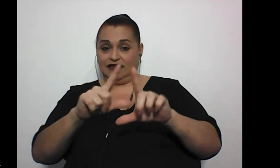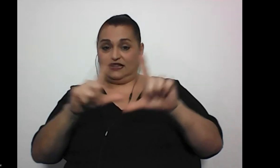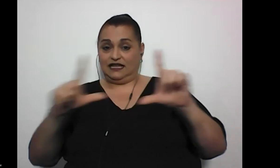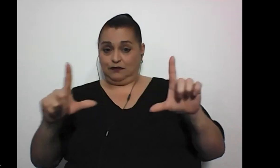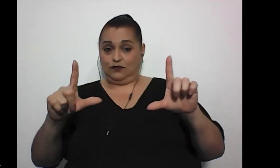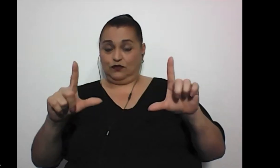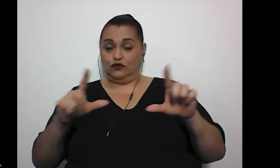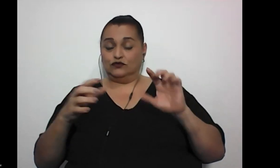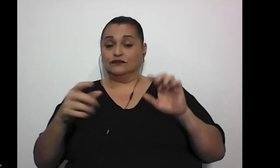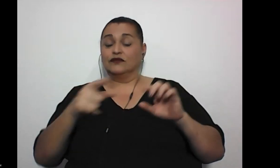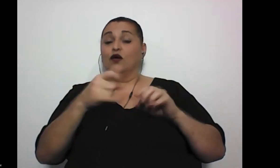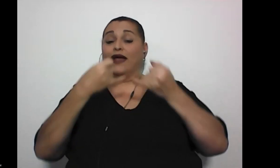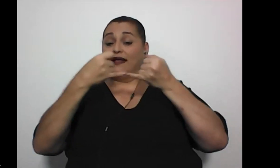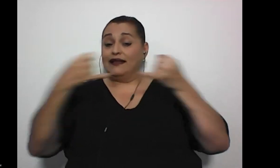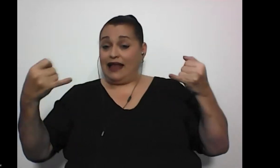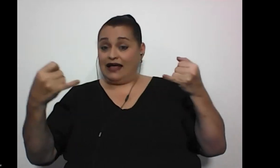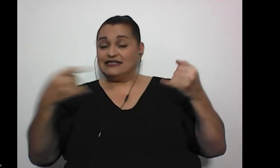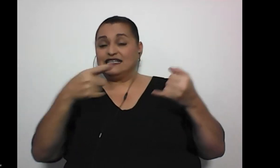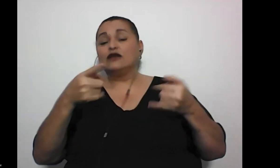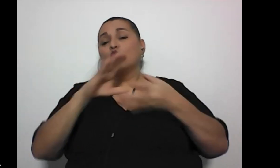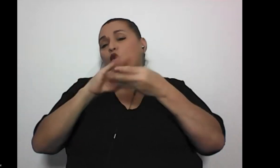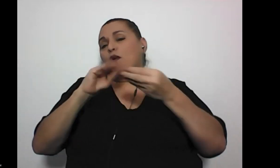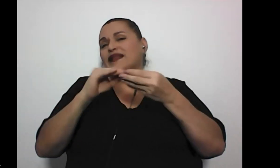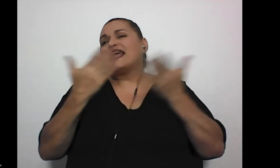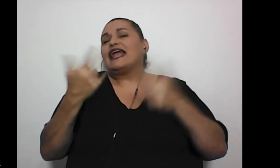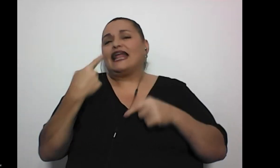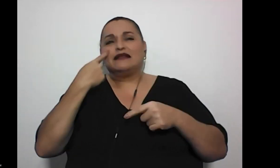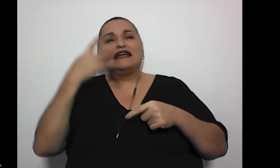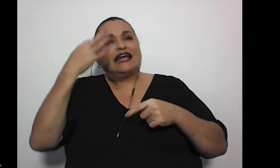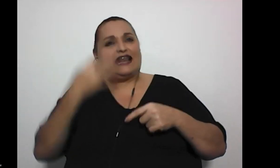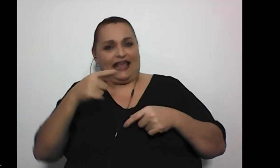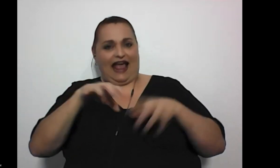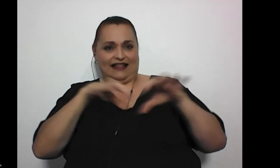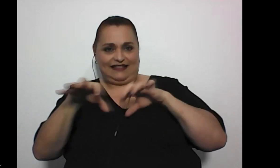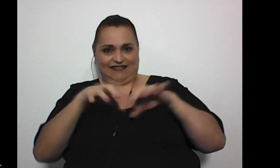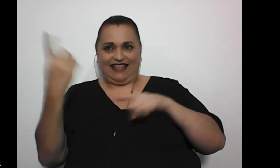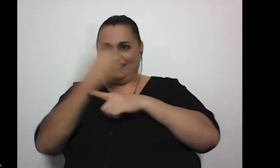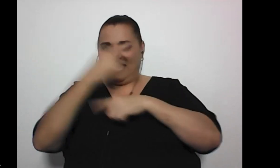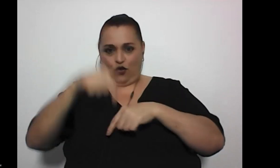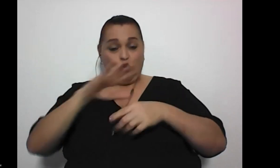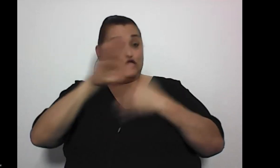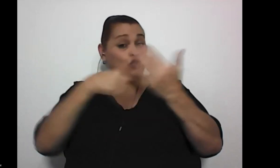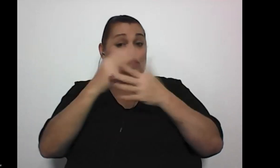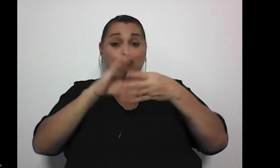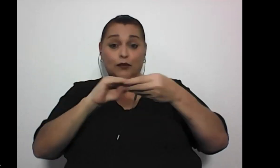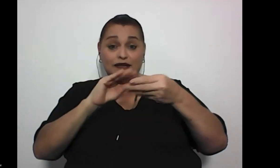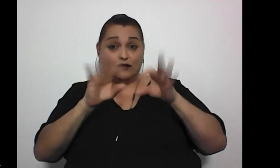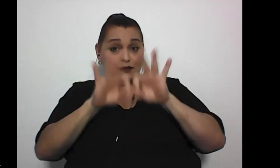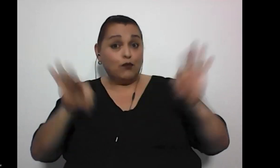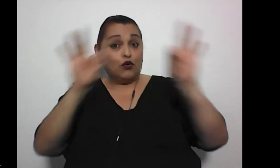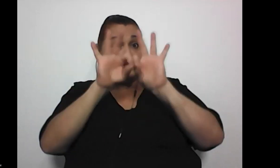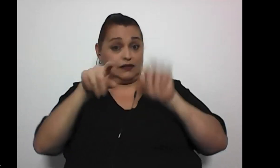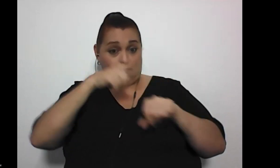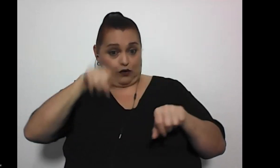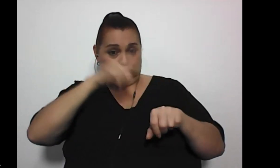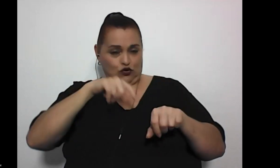para que nos puedan comentar que les ha parecido la actividad del día de hoy todos sus comentarios son muy importantes para nosotras no